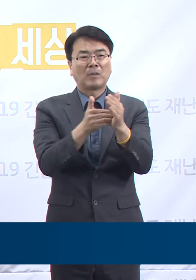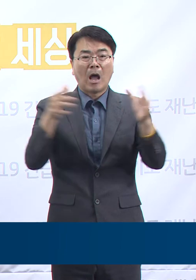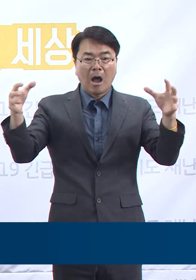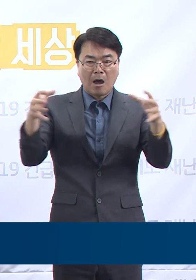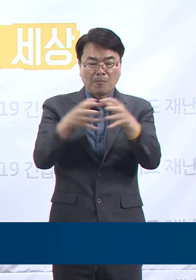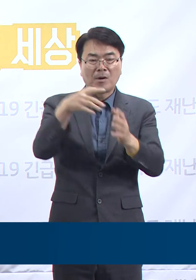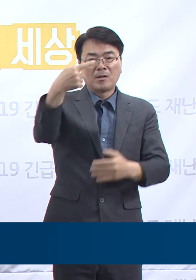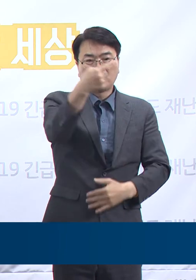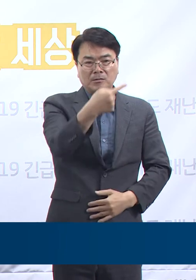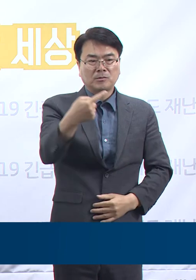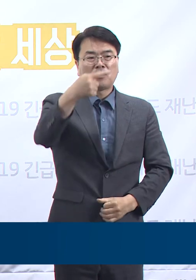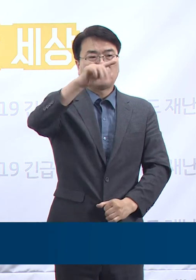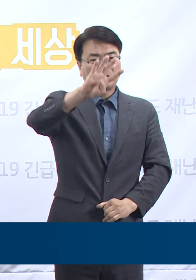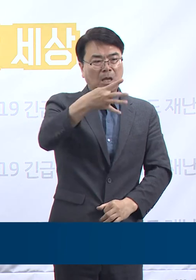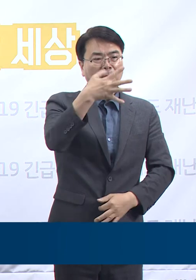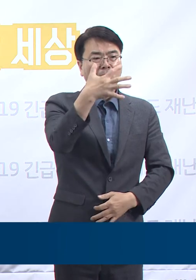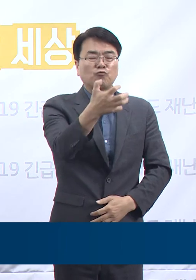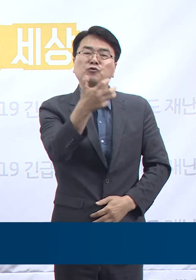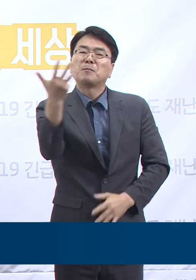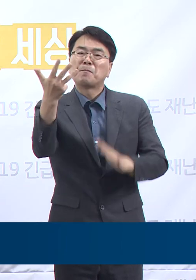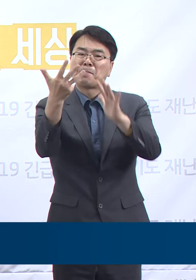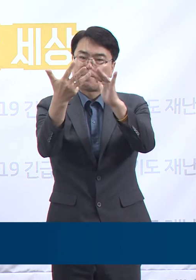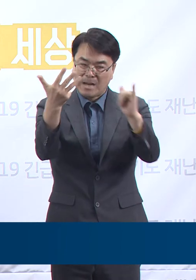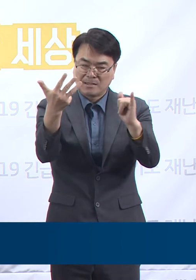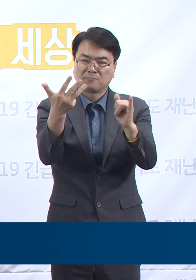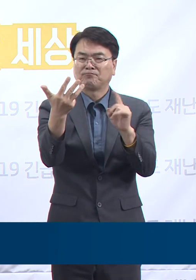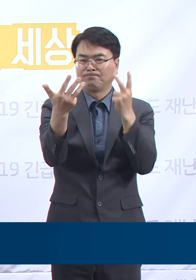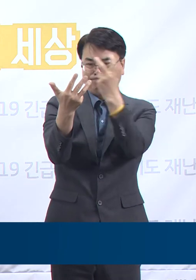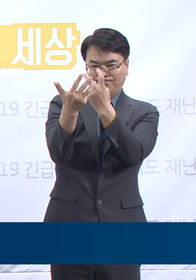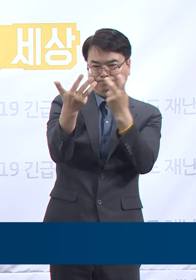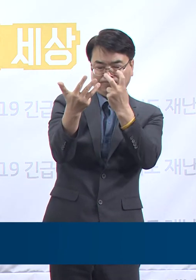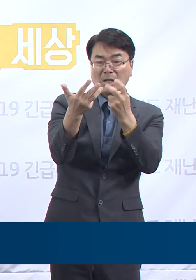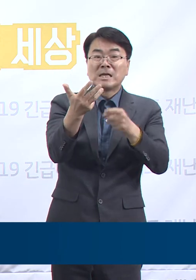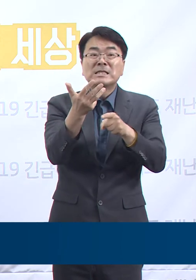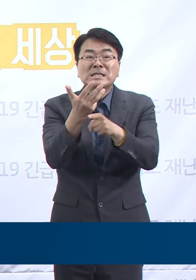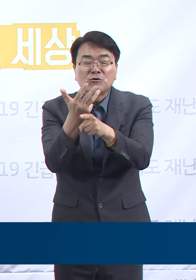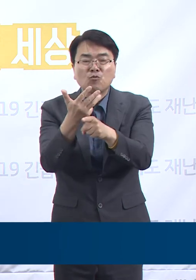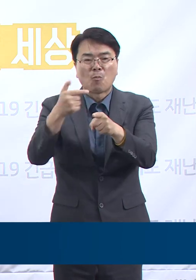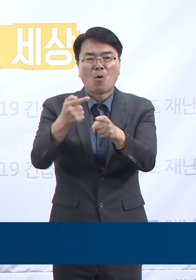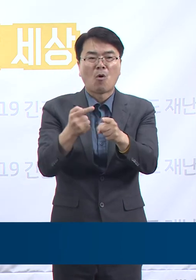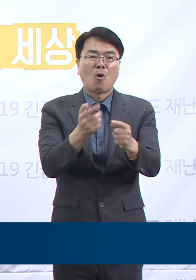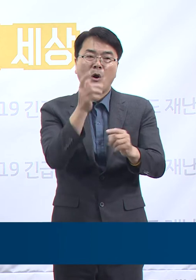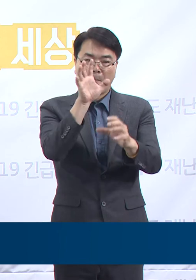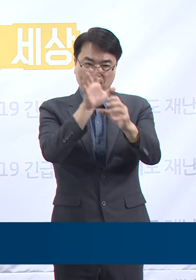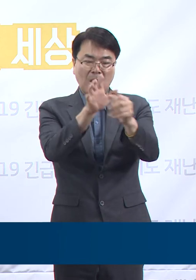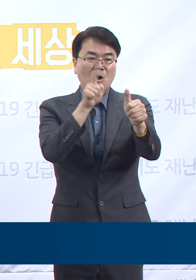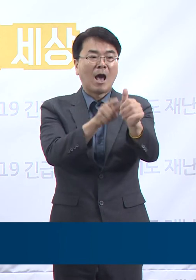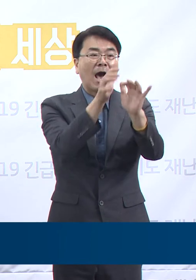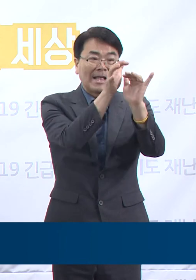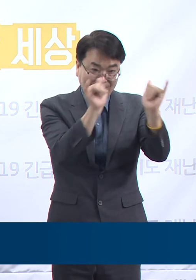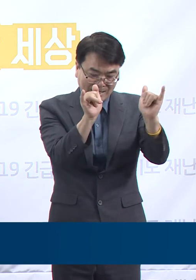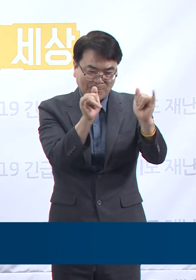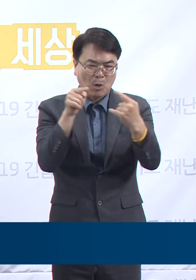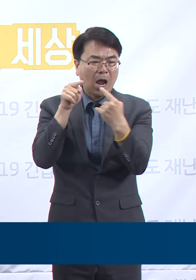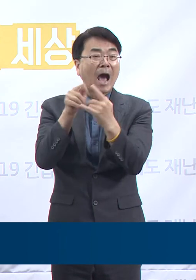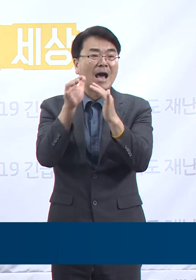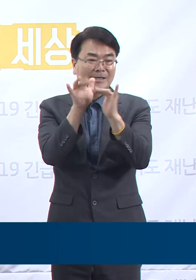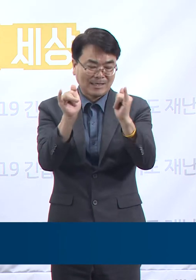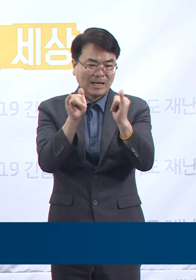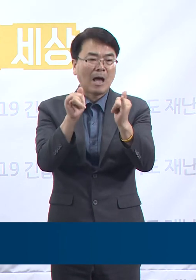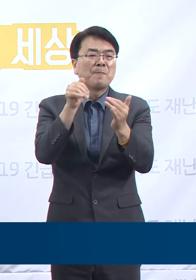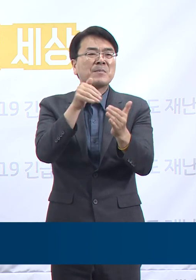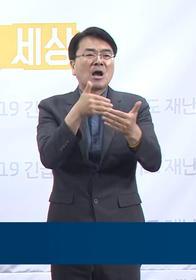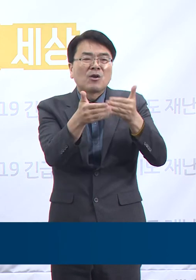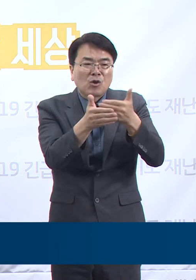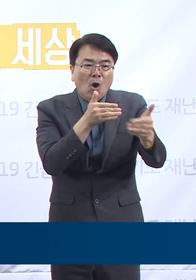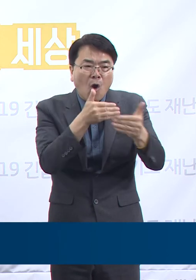,498명을 대상으로 진행된 이번 조사는 코로나19 확진자와 접촉자의 감염 및 치료와 격리 경험과